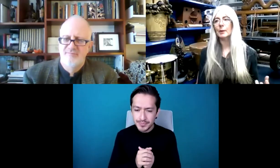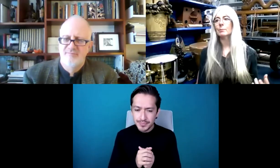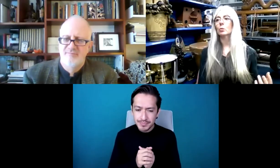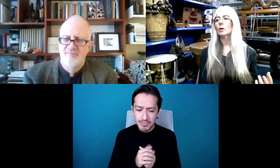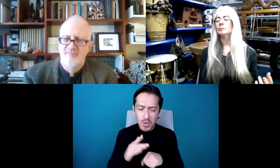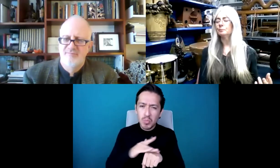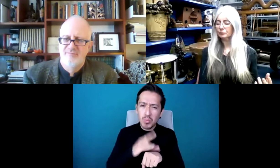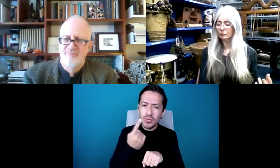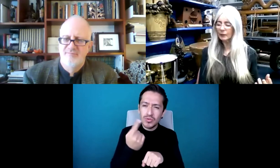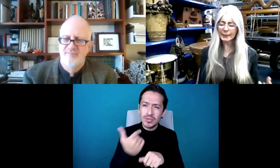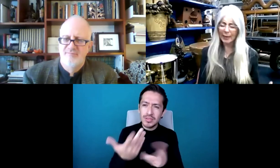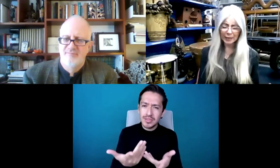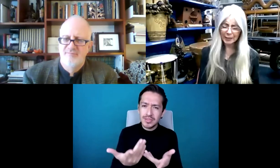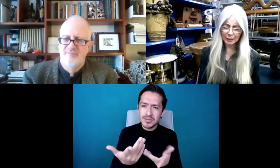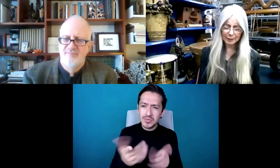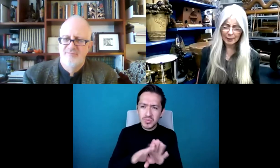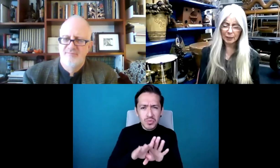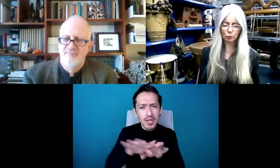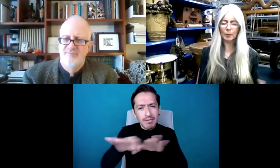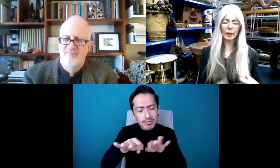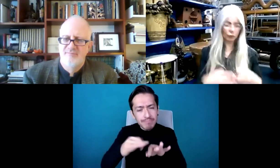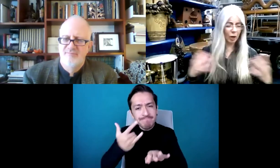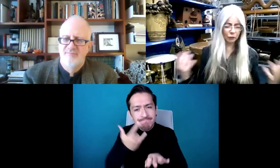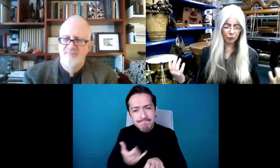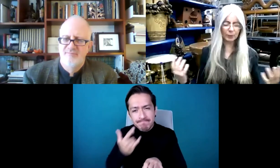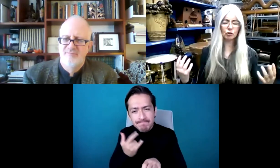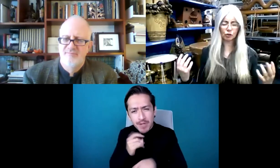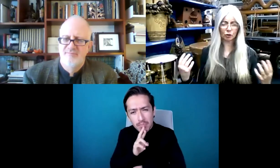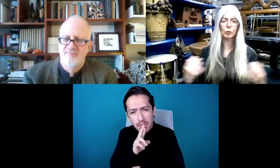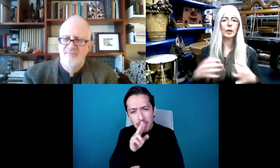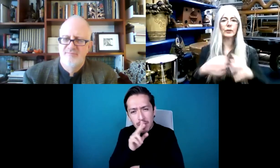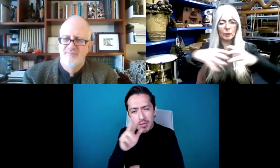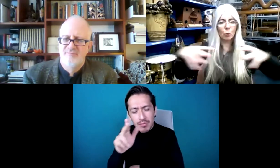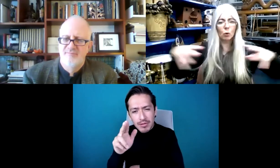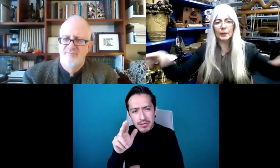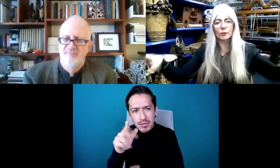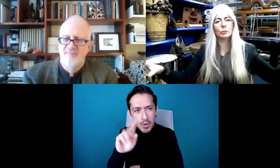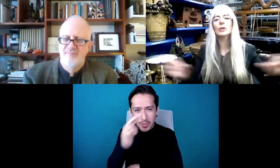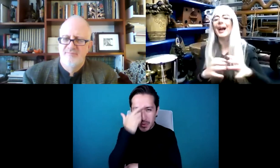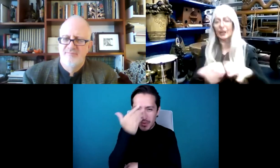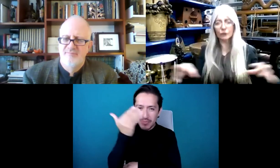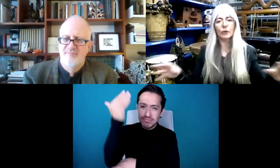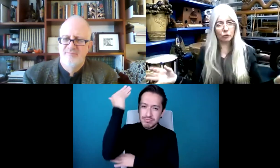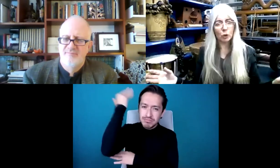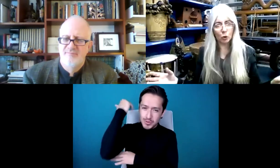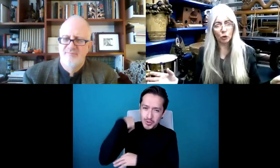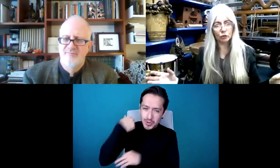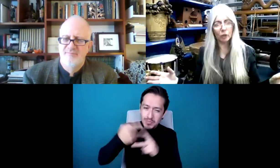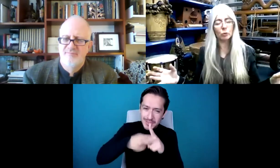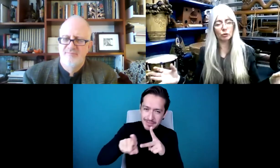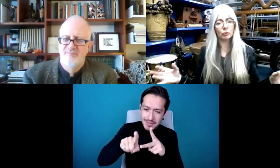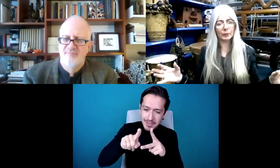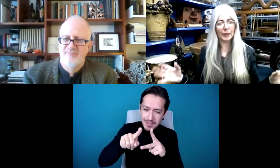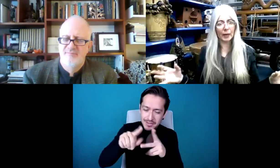Porque tratas de hacer mejor tu trabajo, pero recuerdo al principio de mi carrera. Cuando había presentado,